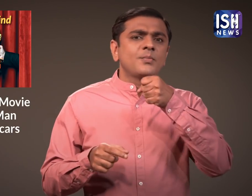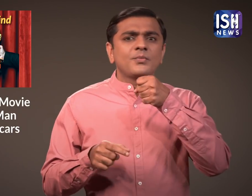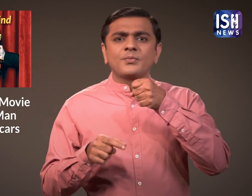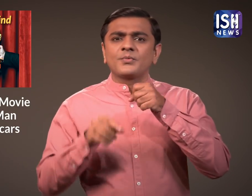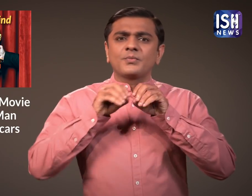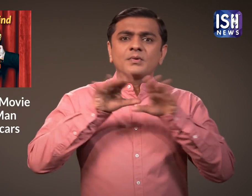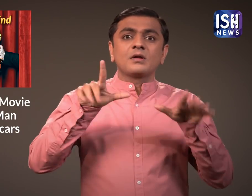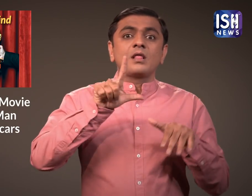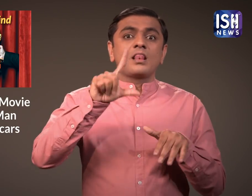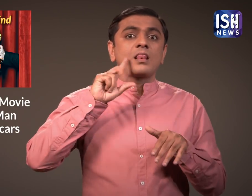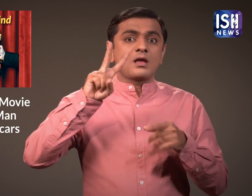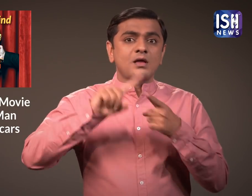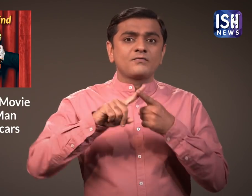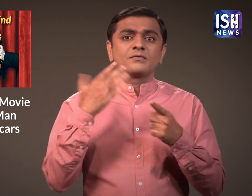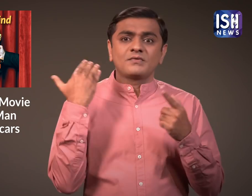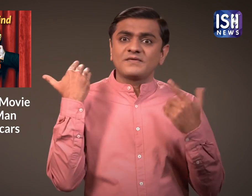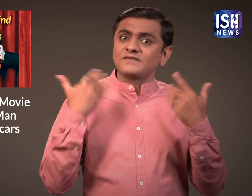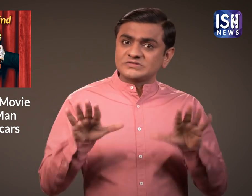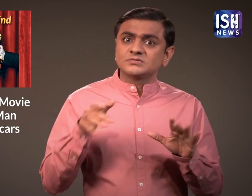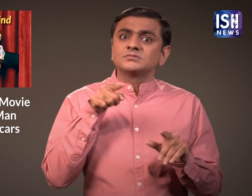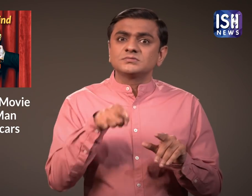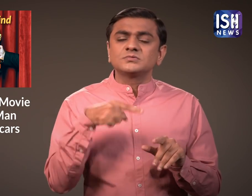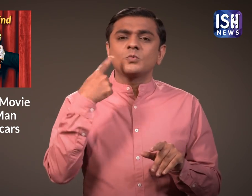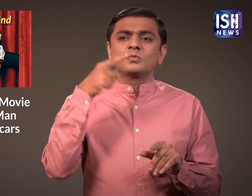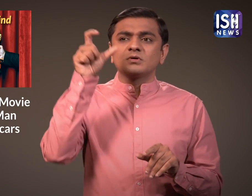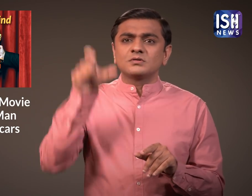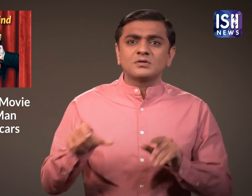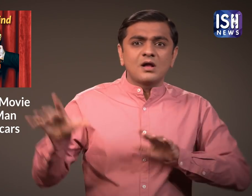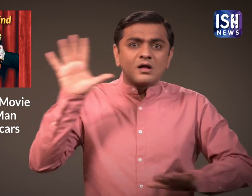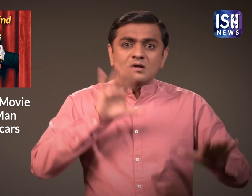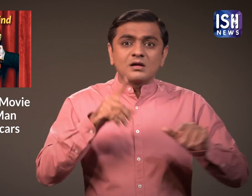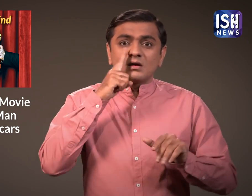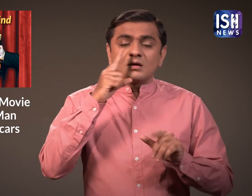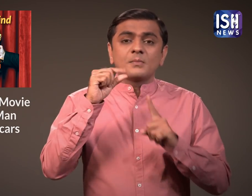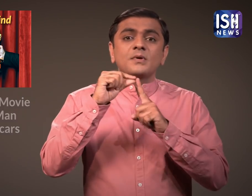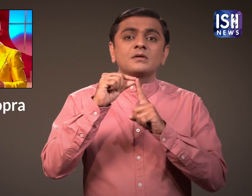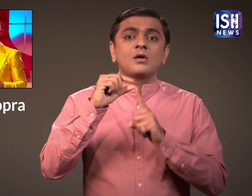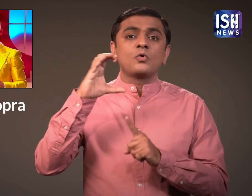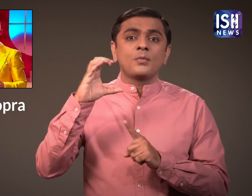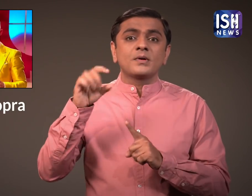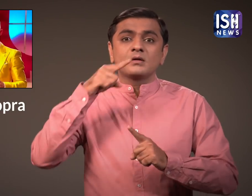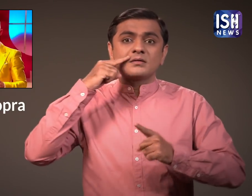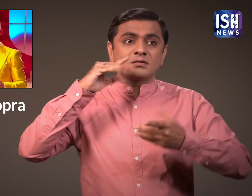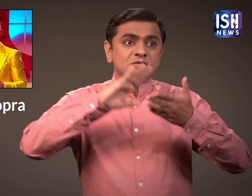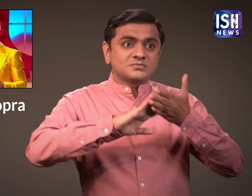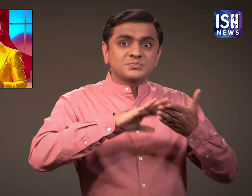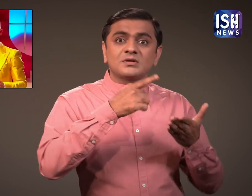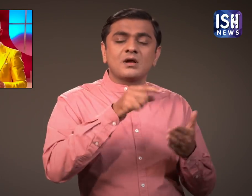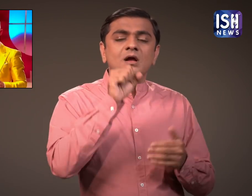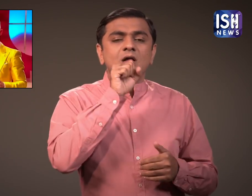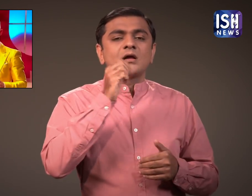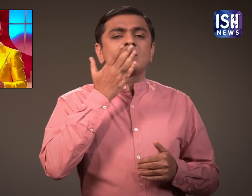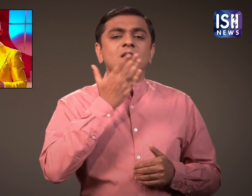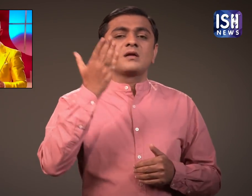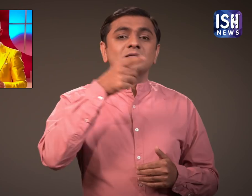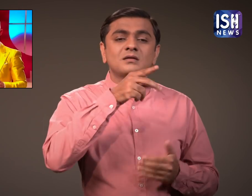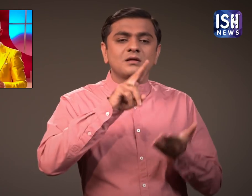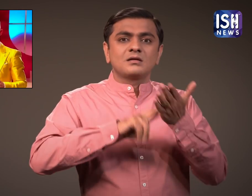पुरस्कारों के नामानकन की घोशना का सीधा प्रशारन प्रियंका चोप्रा और उनके पती Nick Jonas ने